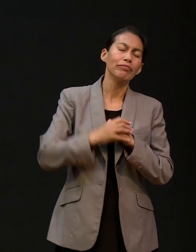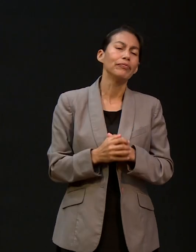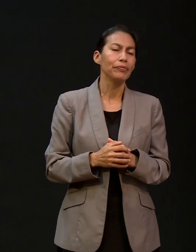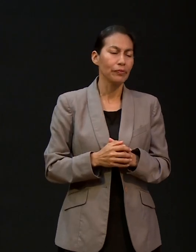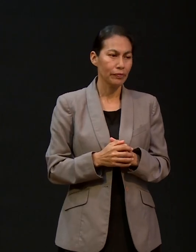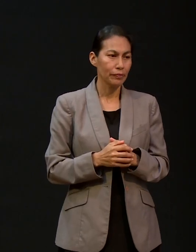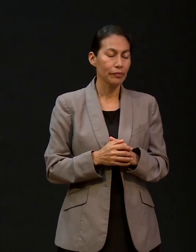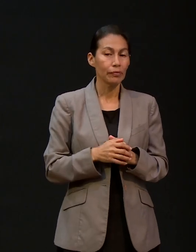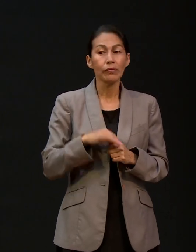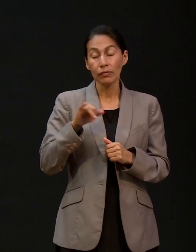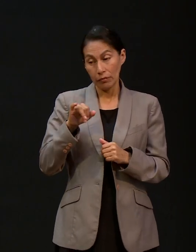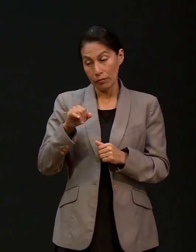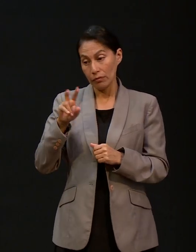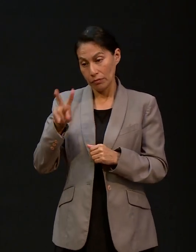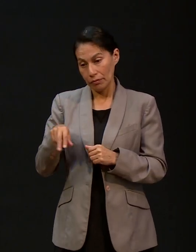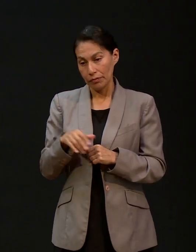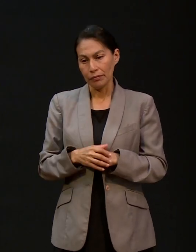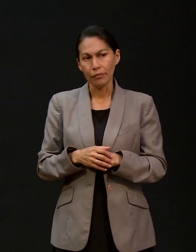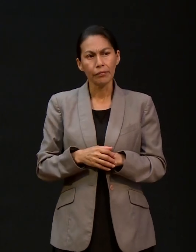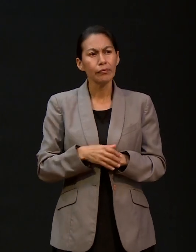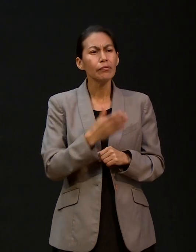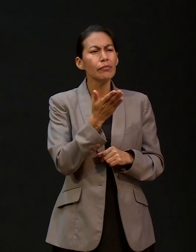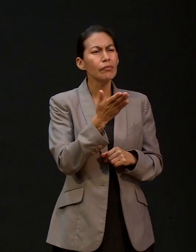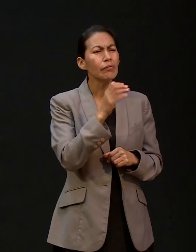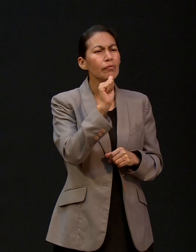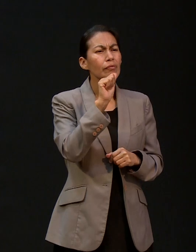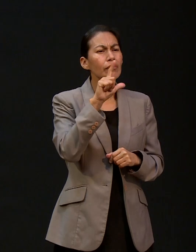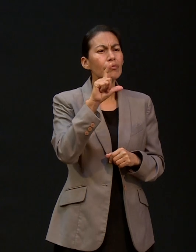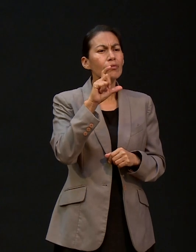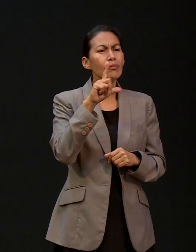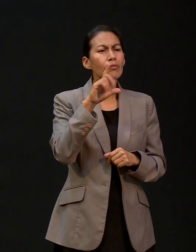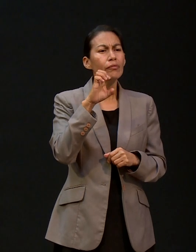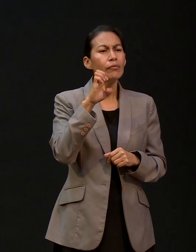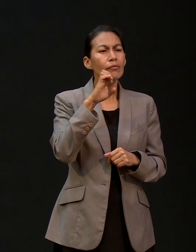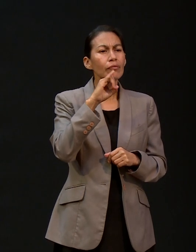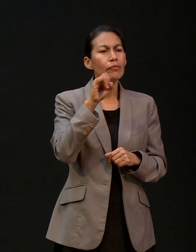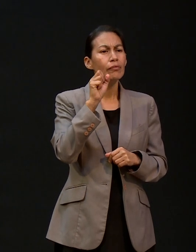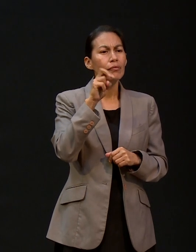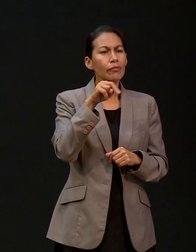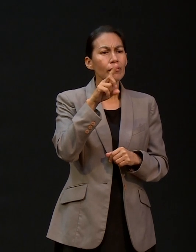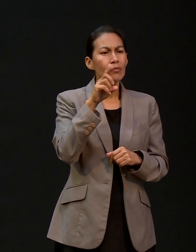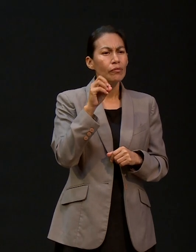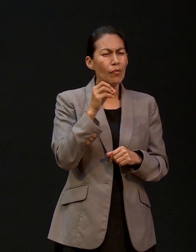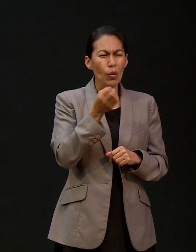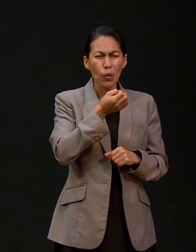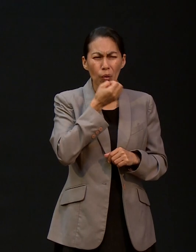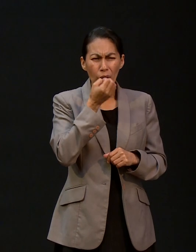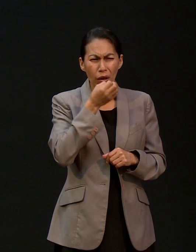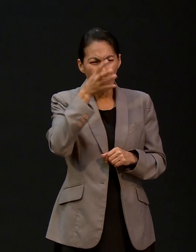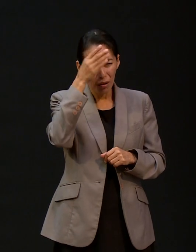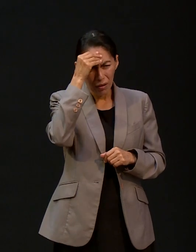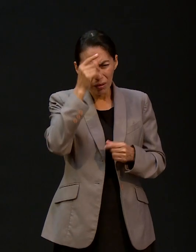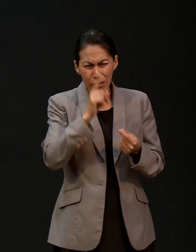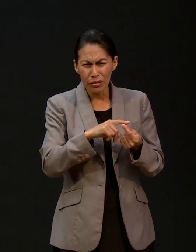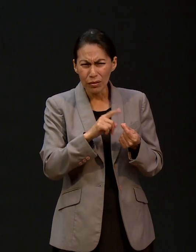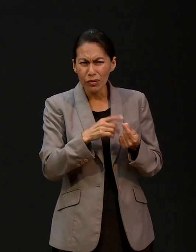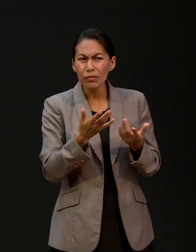más allá de la razón y la lógica. Así es. Así es. En el caso de Alejandro, ¿dónde aprendiste a orar? Sí. Bueno,